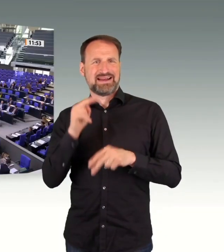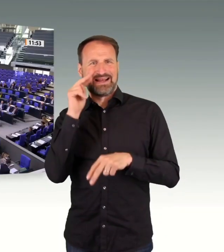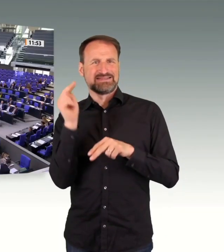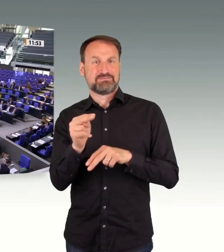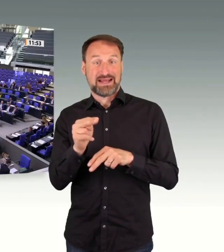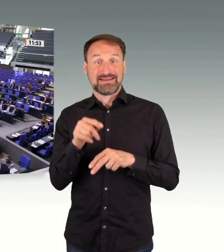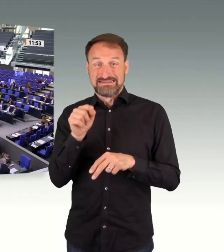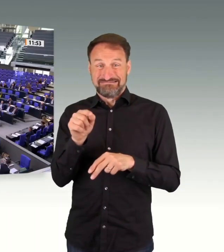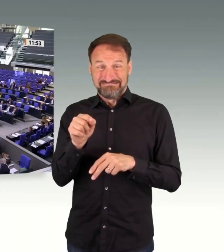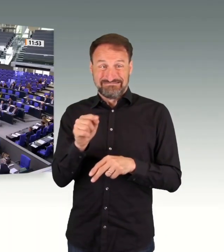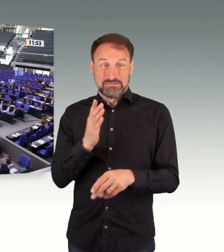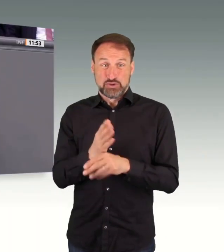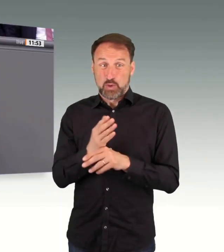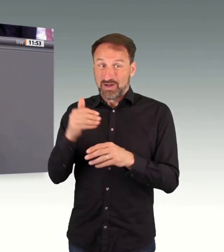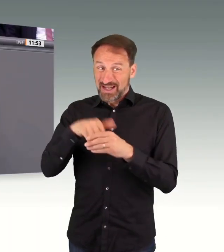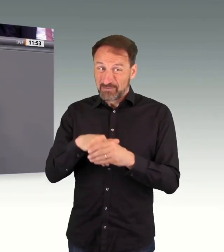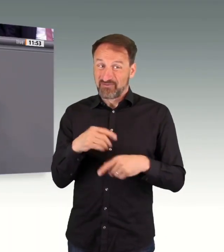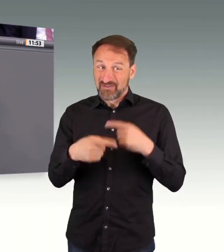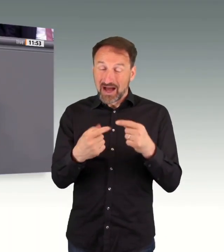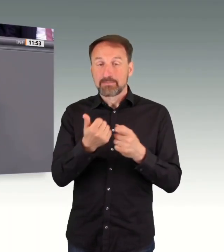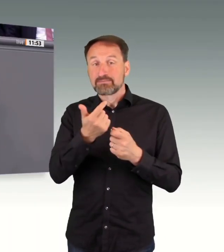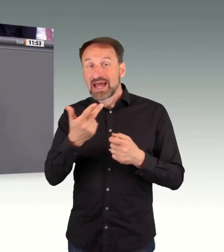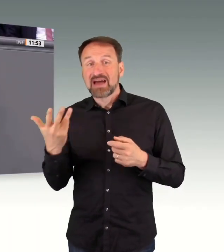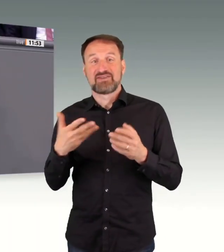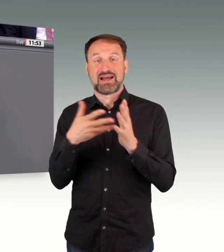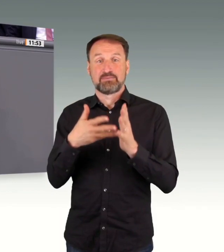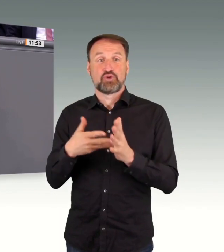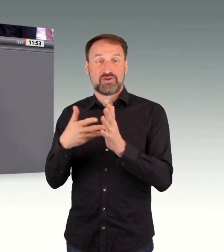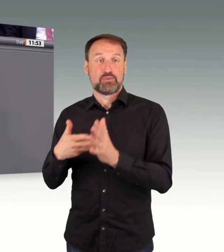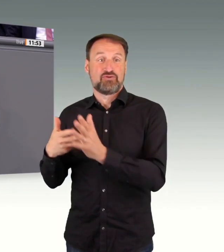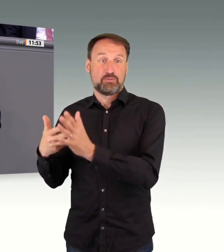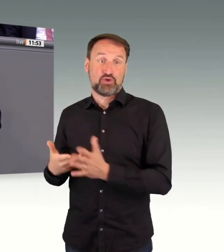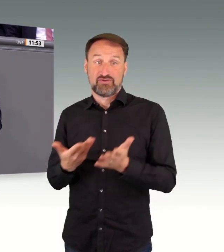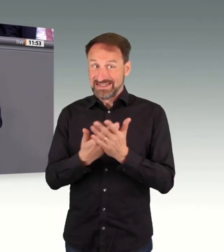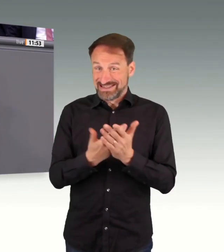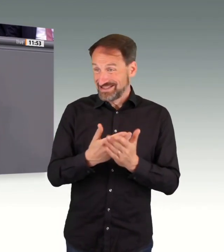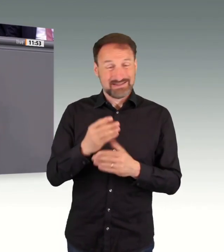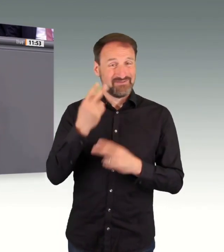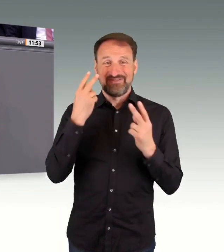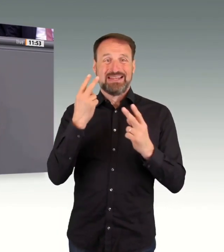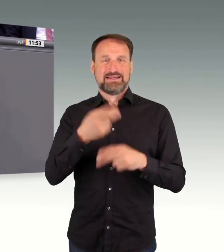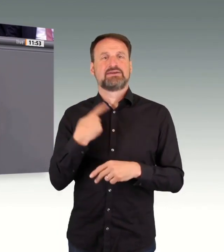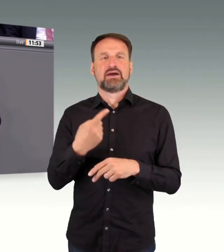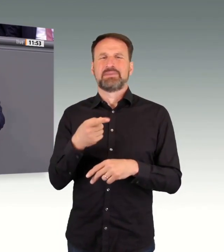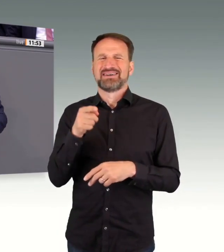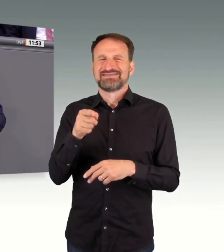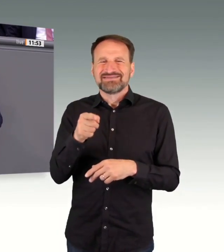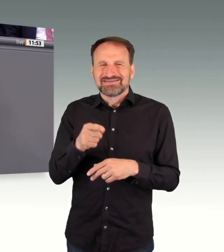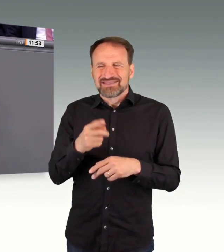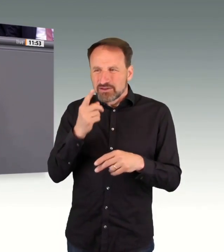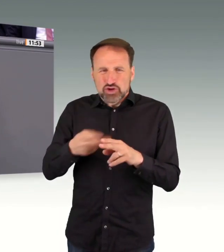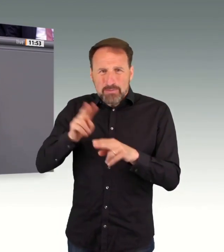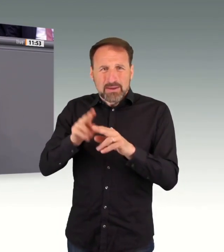Eines möchte ich den Autorinnen und Autoren des Antrags lassen. Die Analyse stimmt. Wir haben keine Zeit zu verlieren, wenn es um die Beschleunigung von